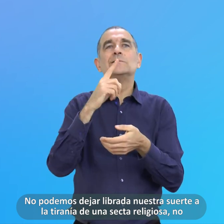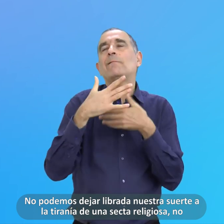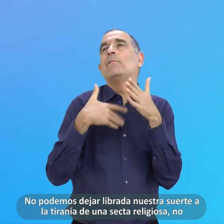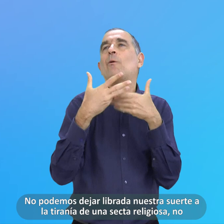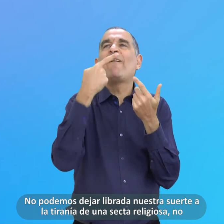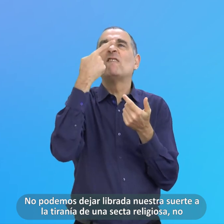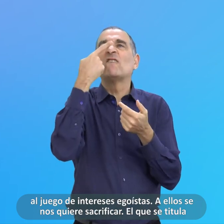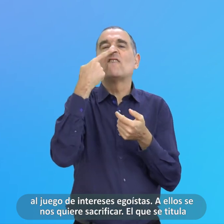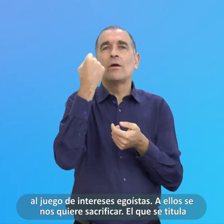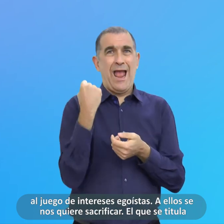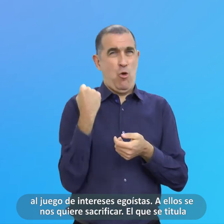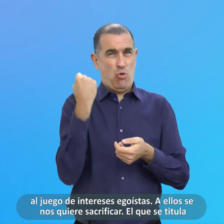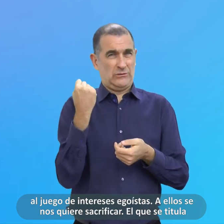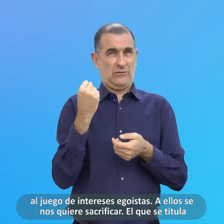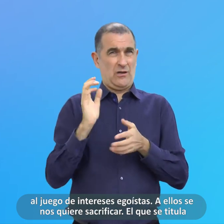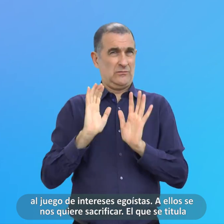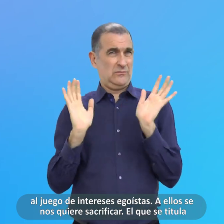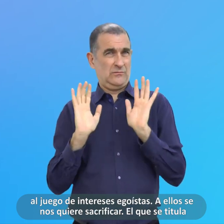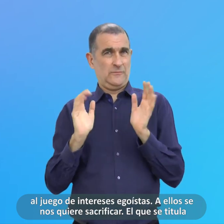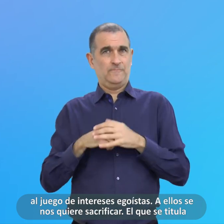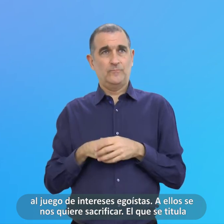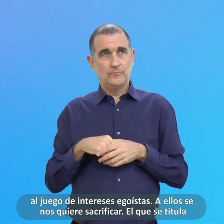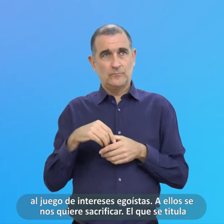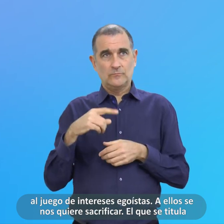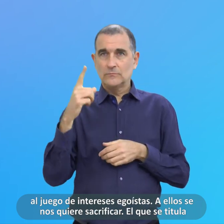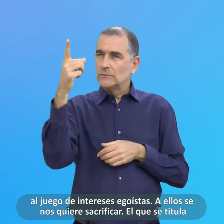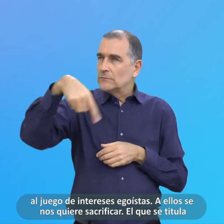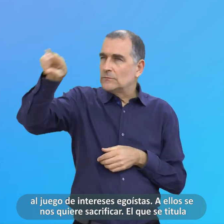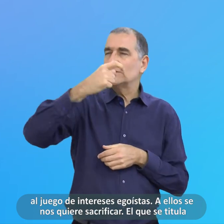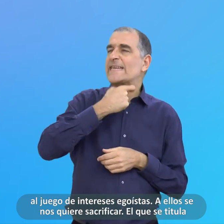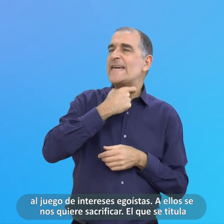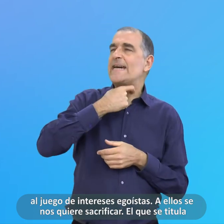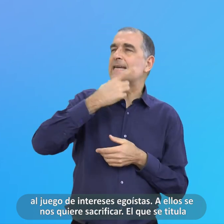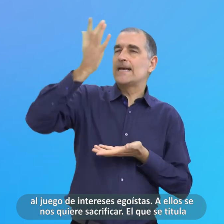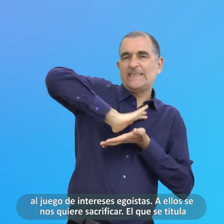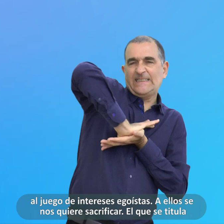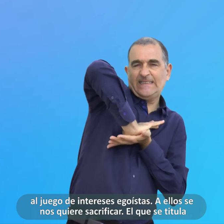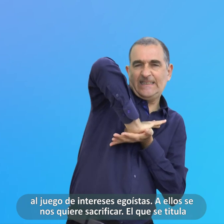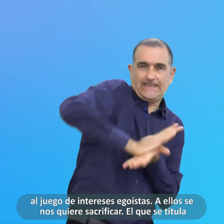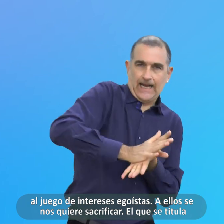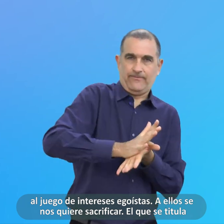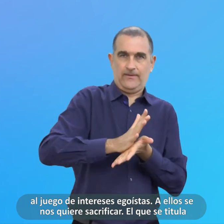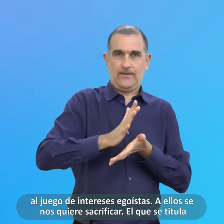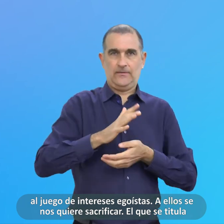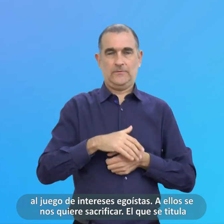No Al Juego De Intereses Egoístas A Ellos Se Nos Quiere